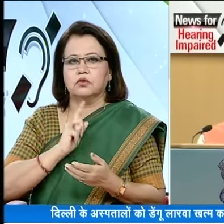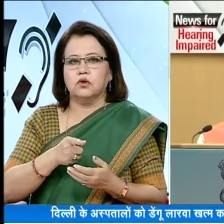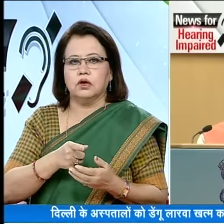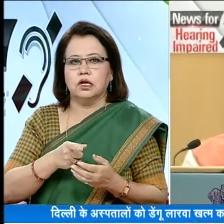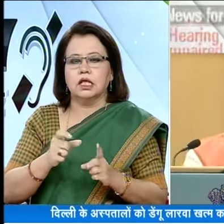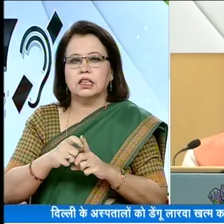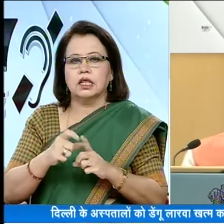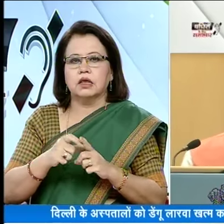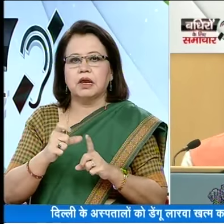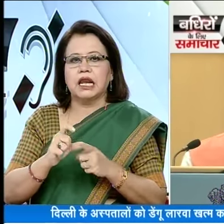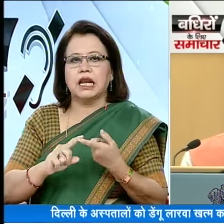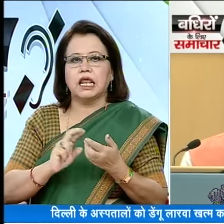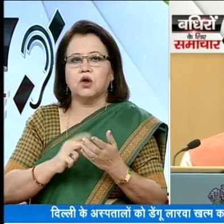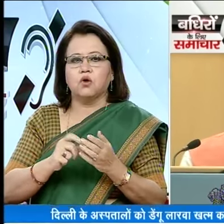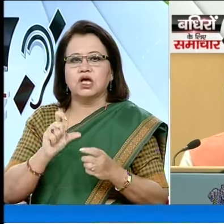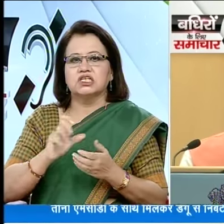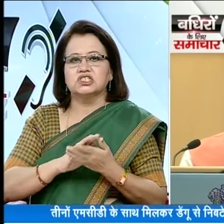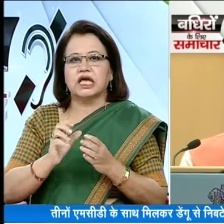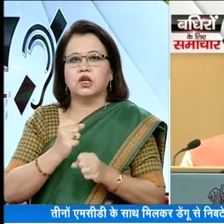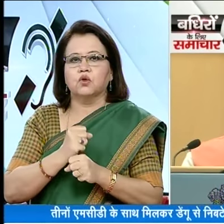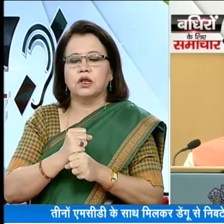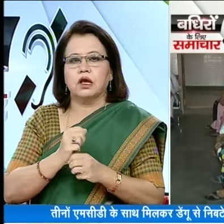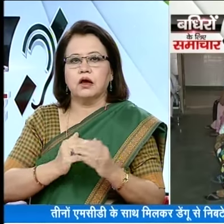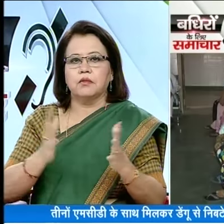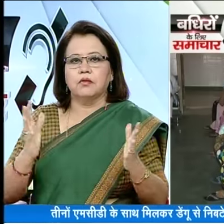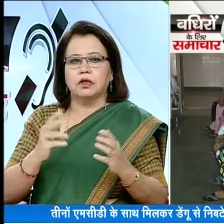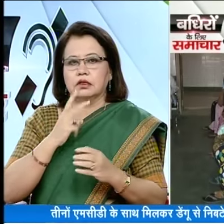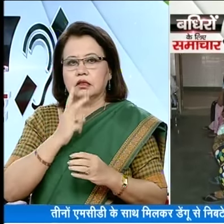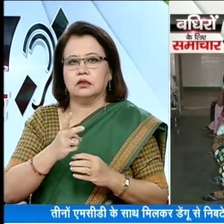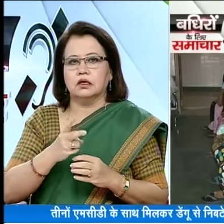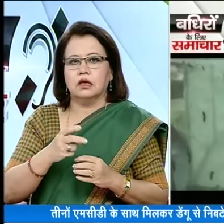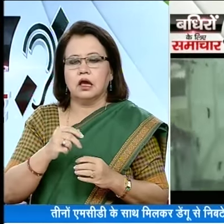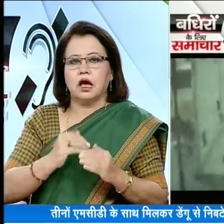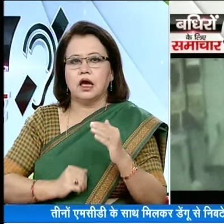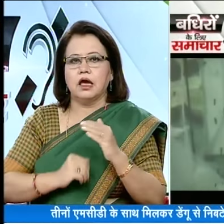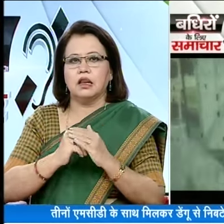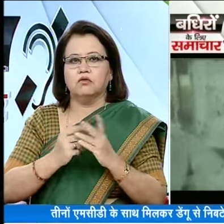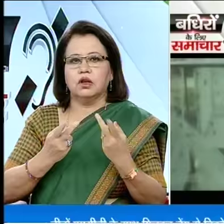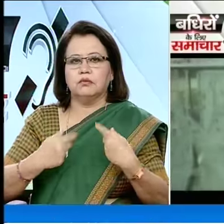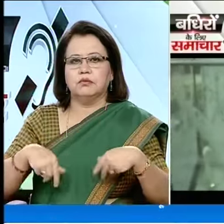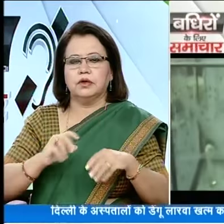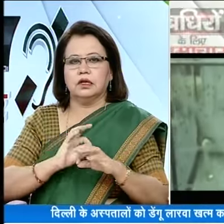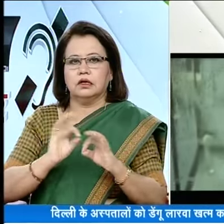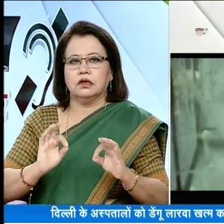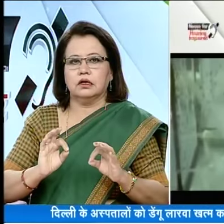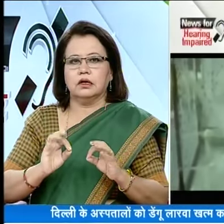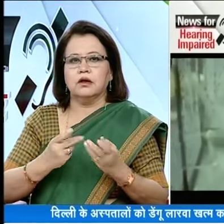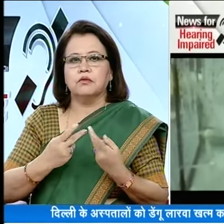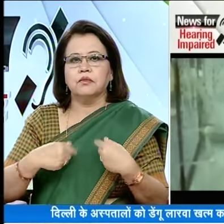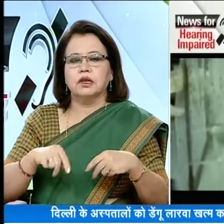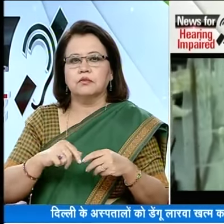काल्टीमेटर दिया है दिली में डेंगू और चिकन गुनिया के बढ़ते हुए मामनों को देखते हुए एक हाई लेवल मीटिंग हुई है